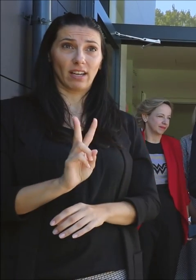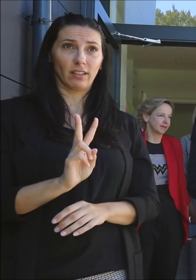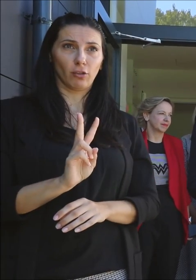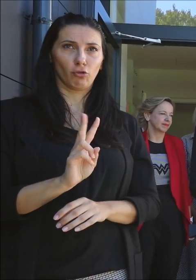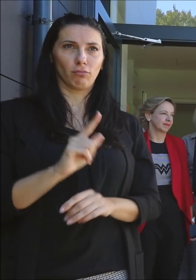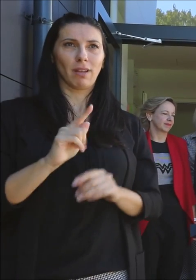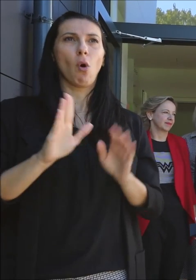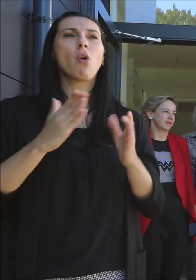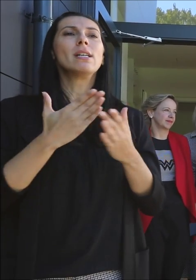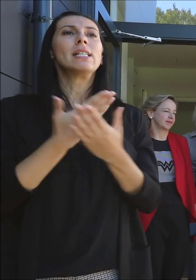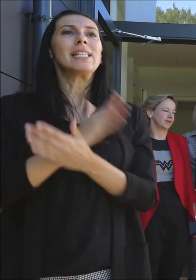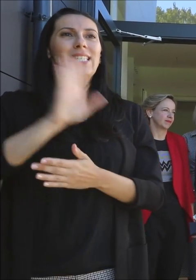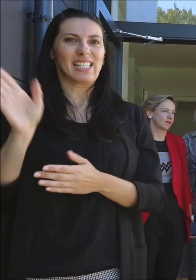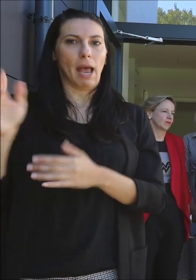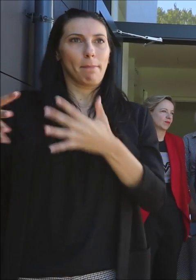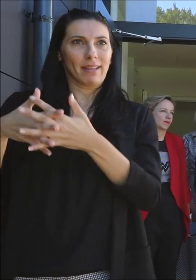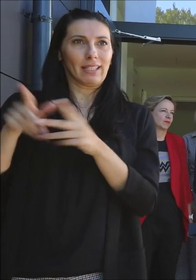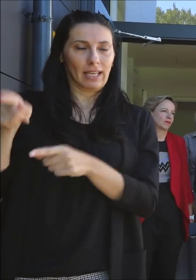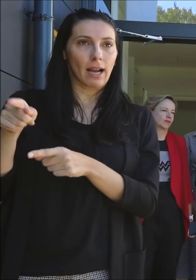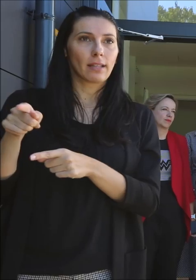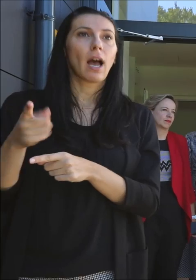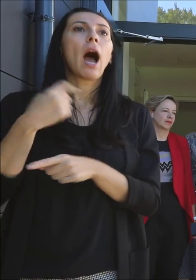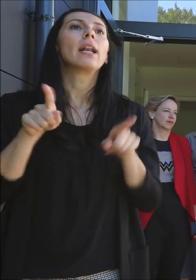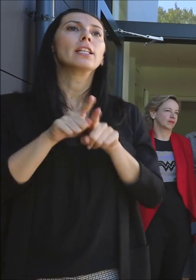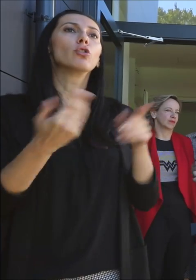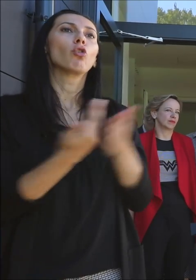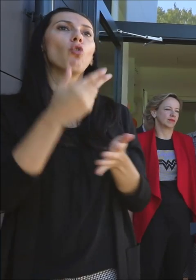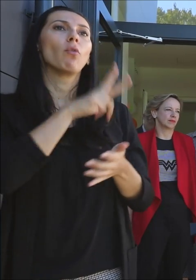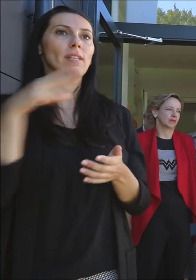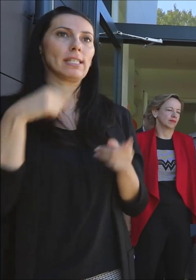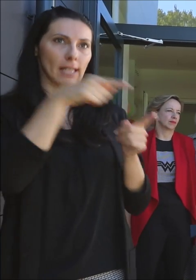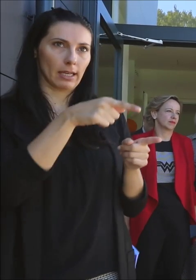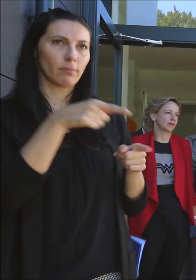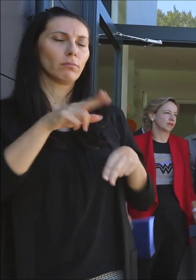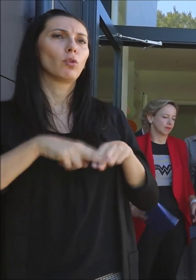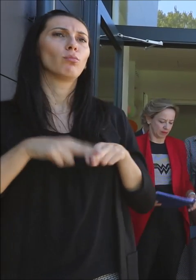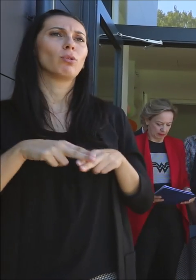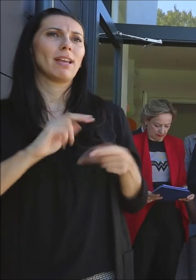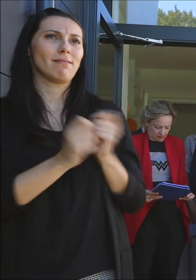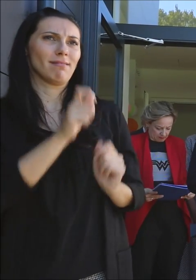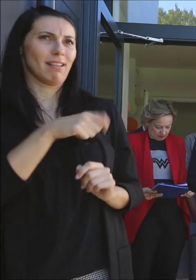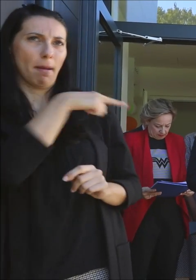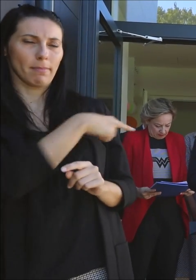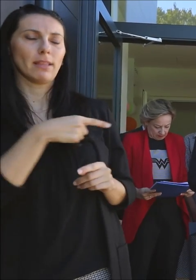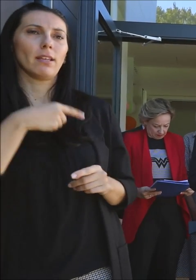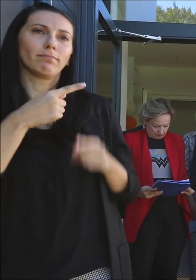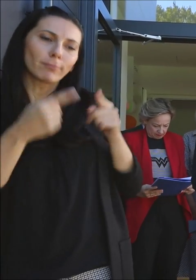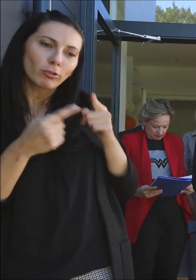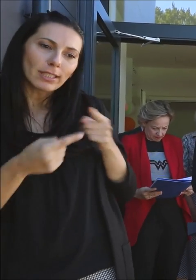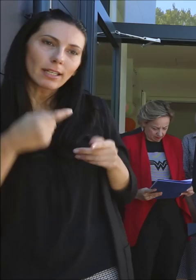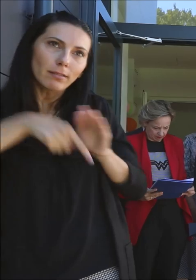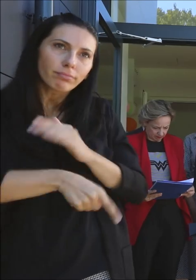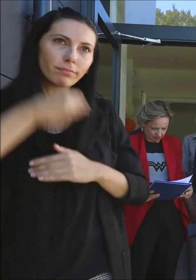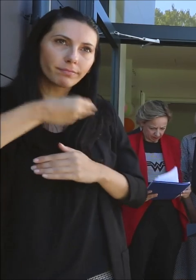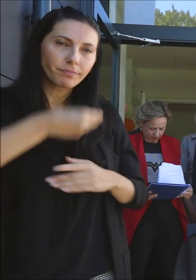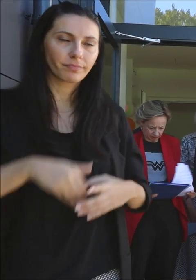zapadu grada, ali isto tako i u Novom Zagrebu, o tome će zamenice detaljno govoriti. I evo,